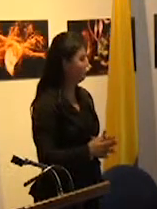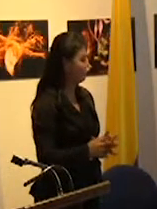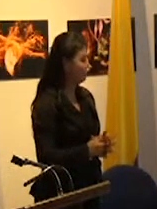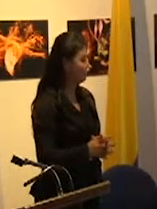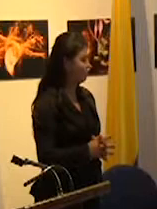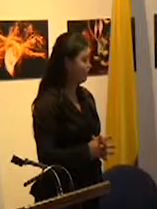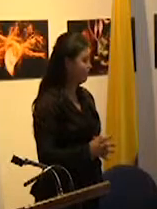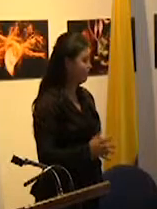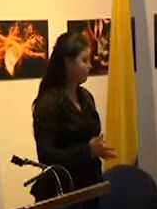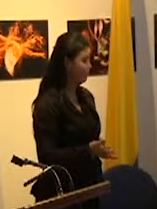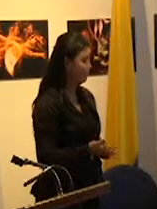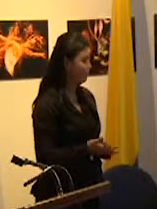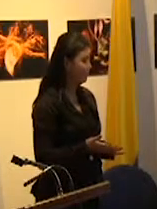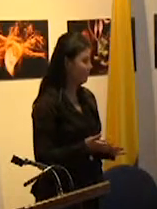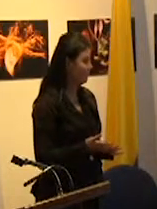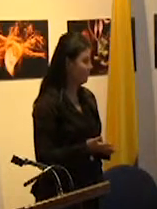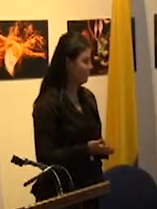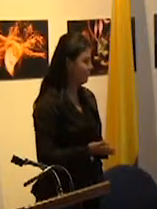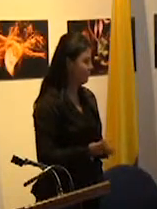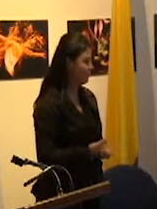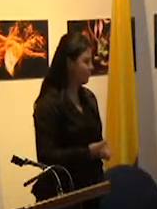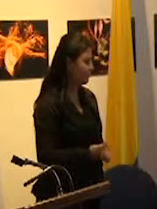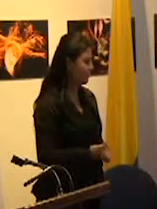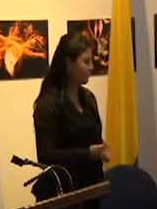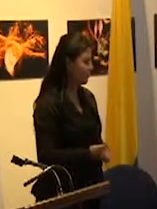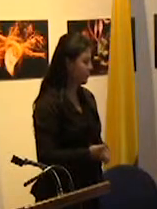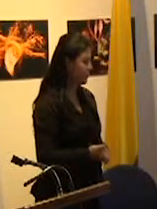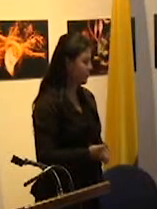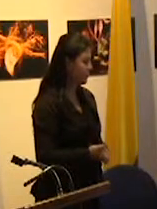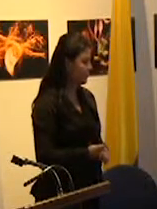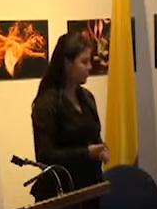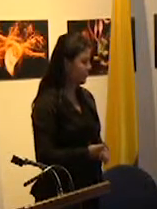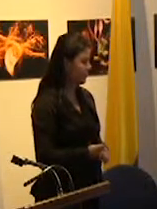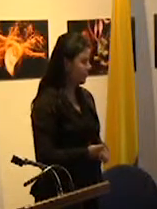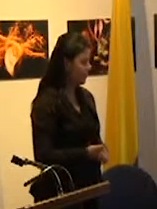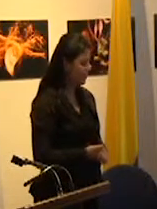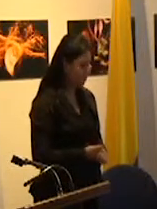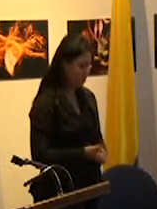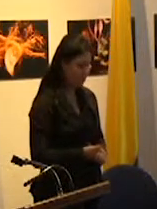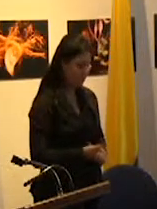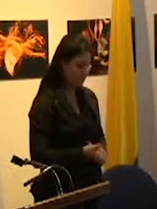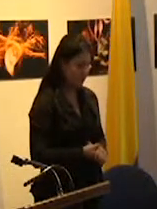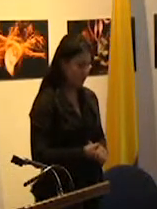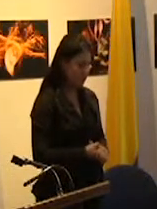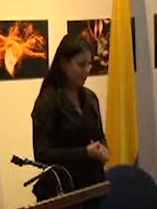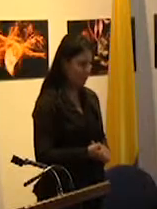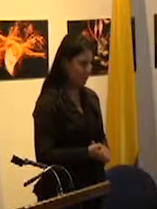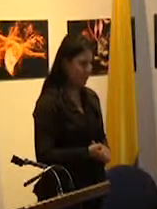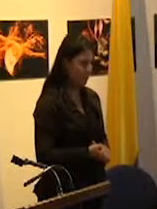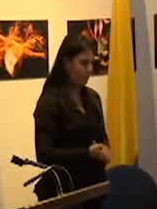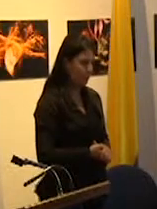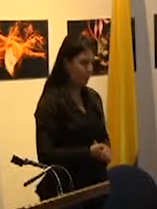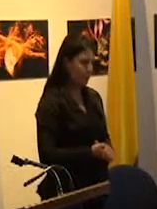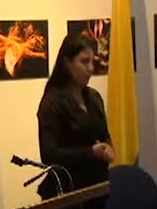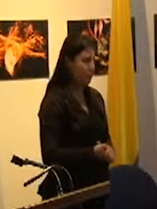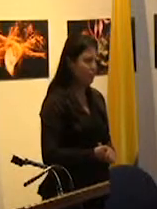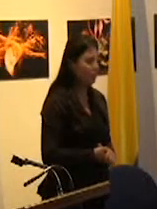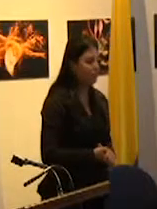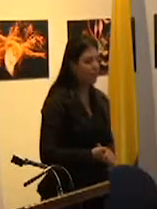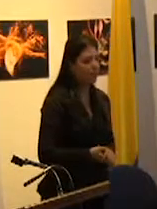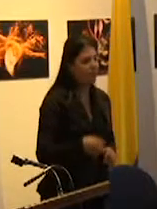si pensamos digamos las implicancias que tuvo el debilitamiento de